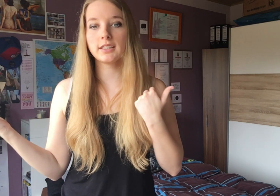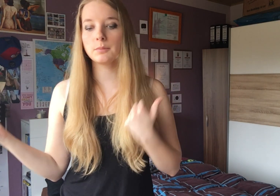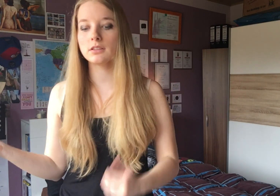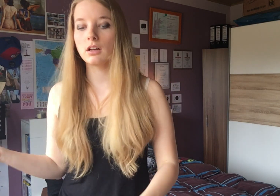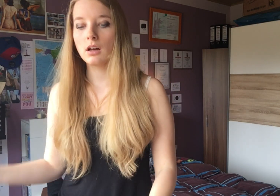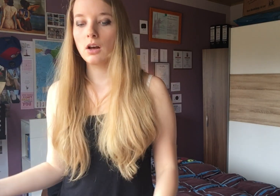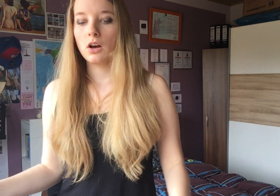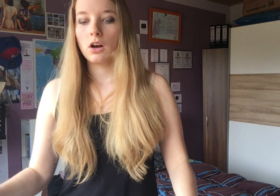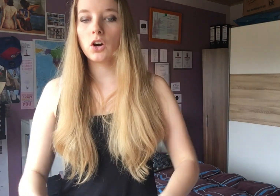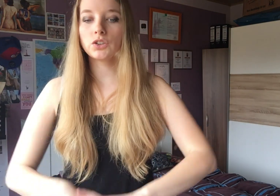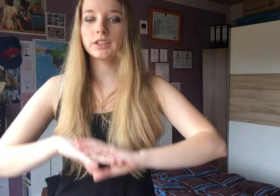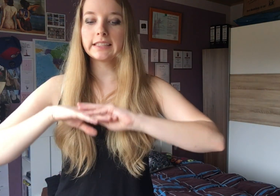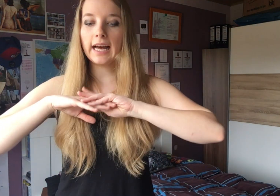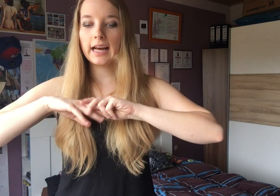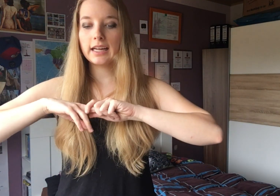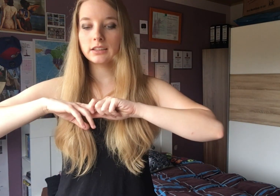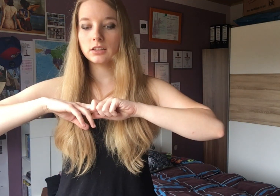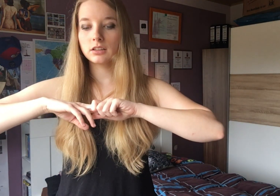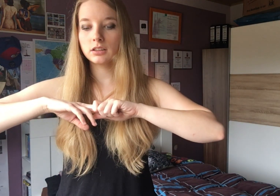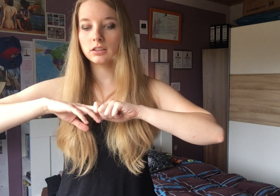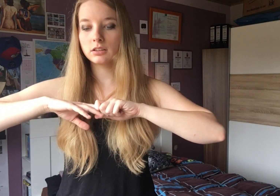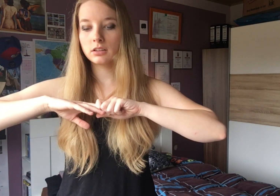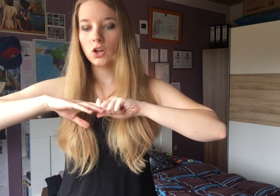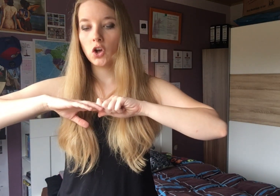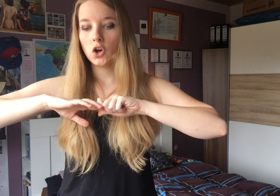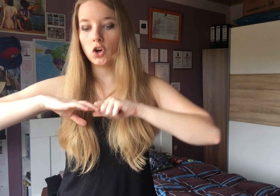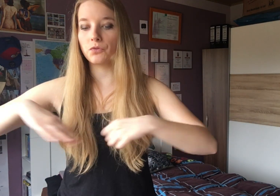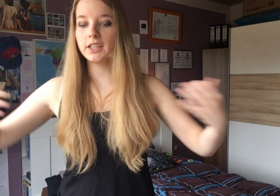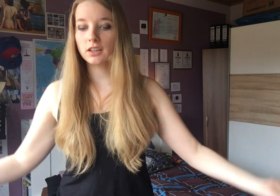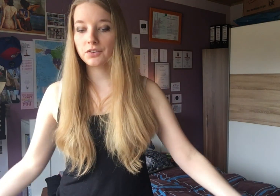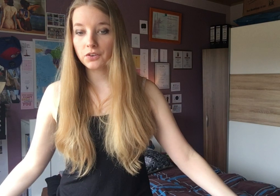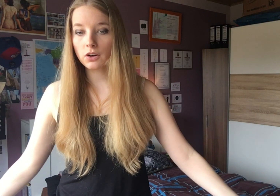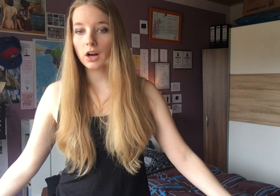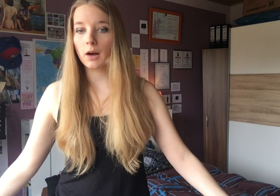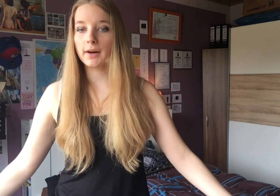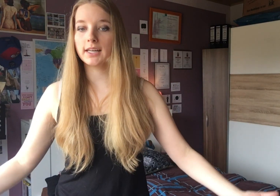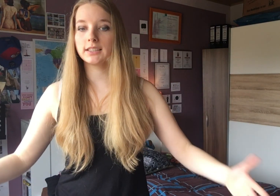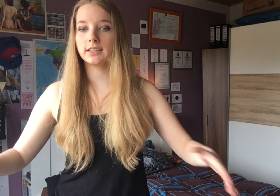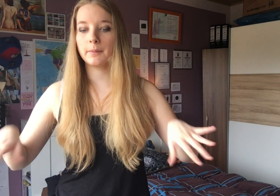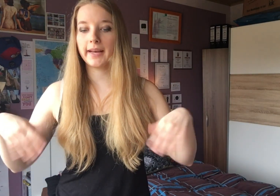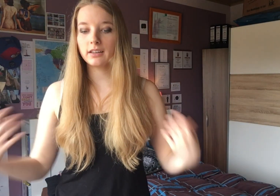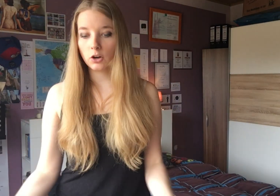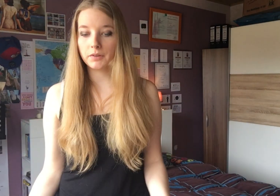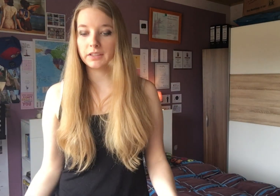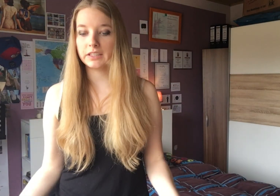leiser bin. Und dann kommt wieder der Refrö, aber am Ende kommen dann wieder